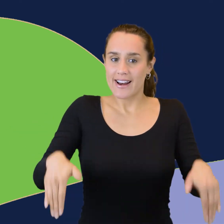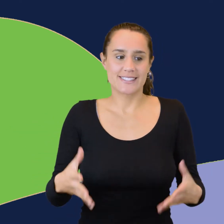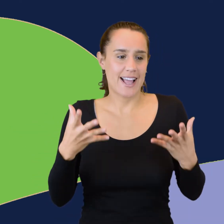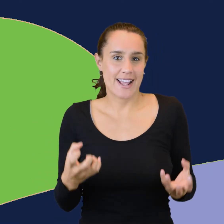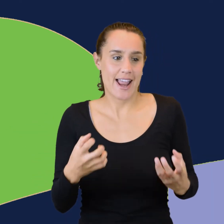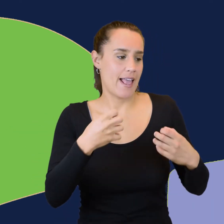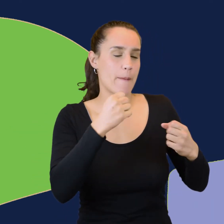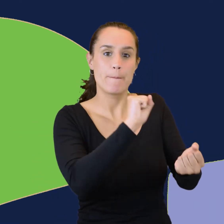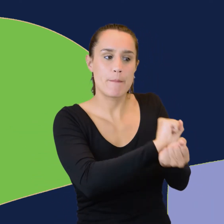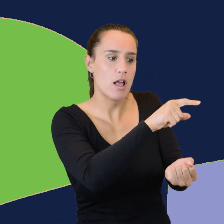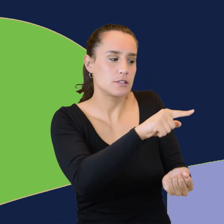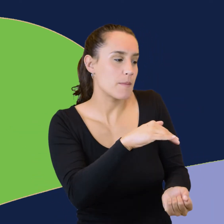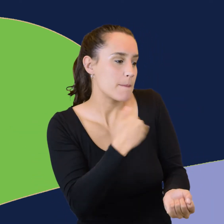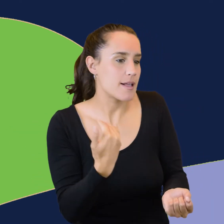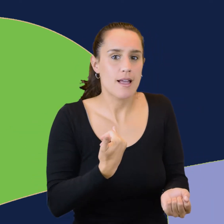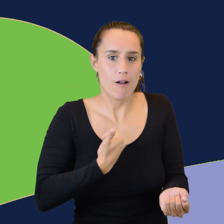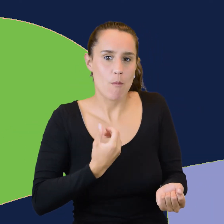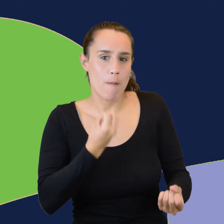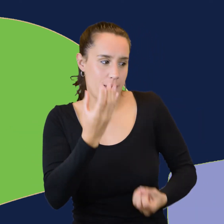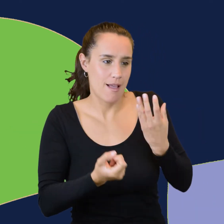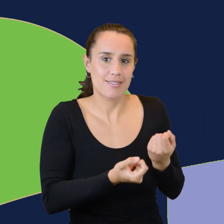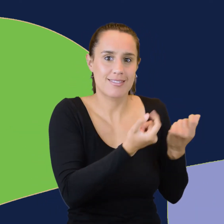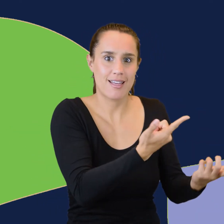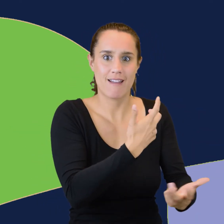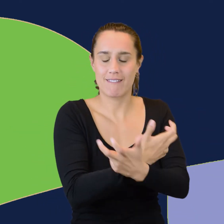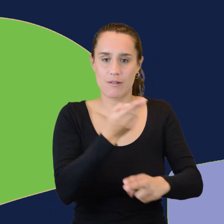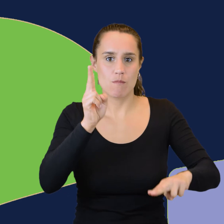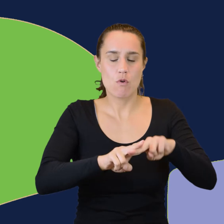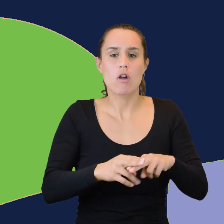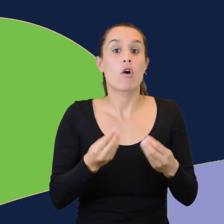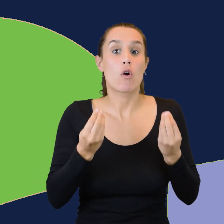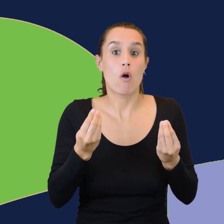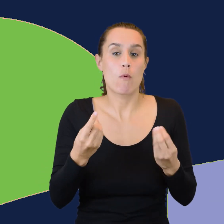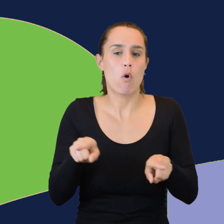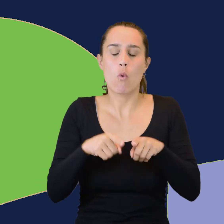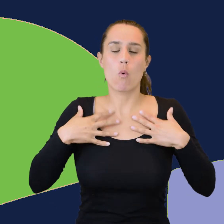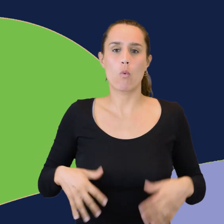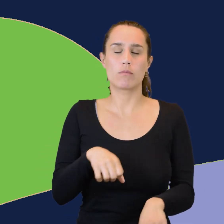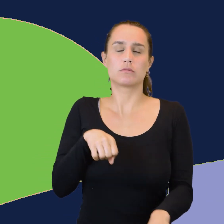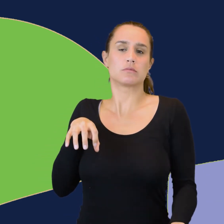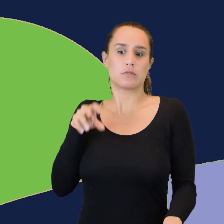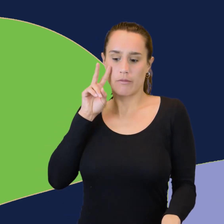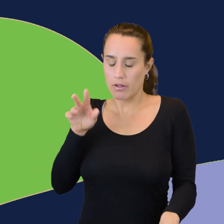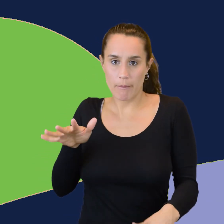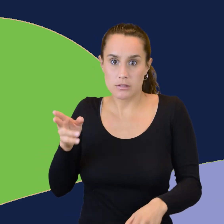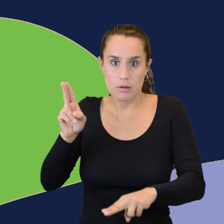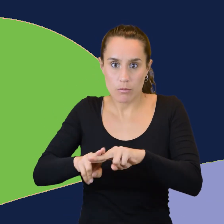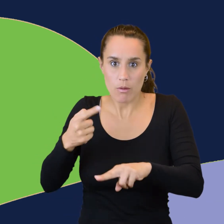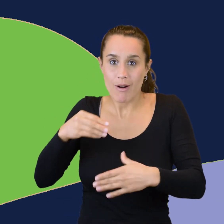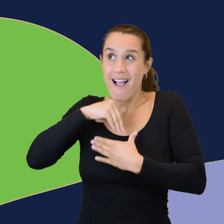prisioneros. La cicuta ocasiona una parálisis total del cuerpo, pero la persona es totalmente consciente de lo que